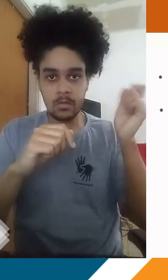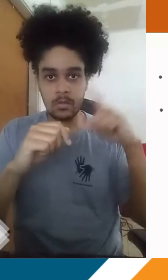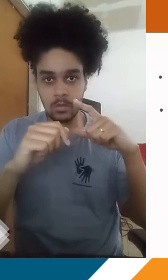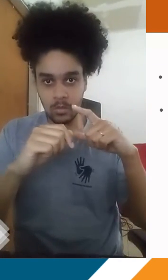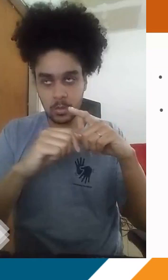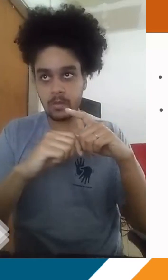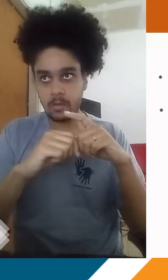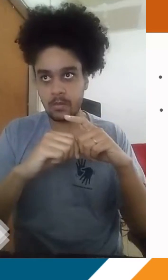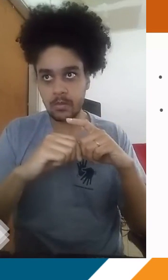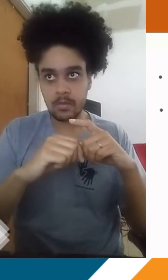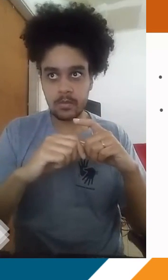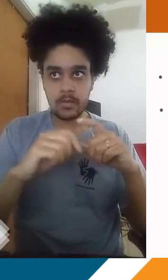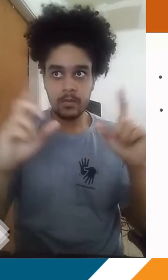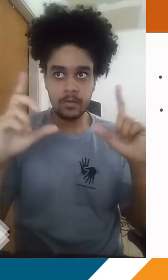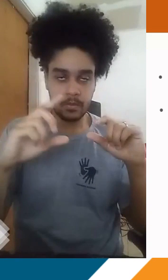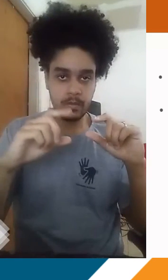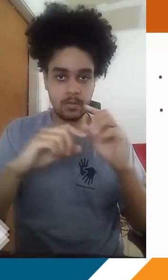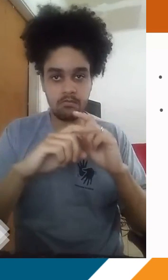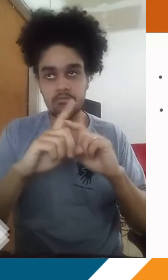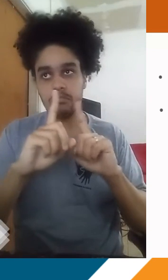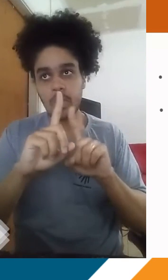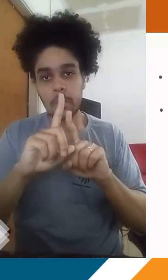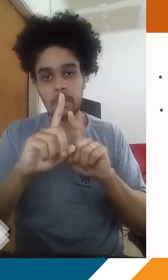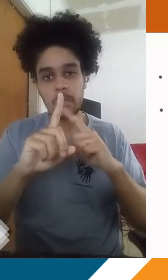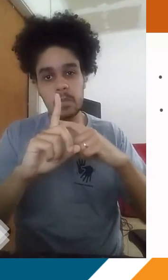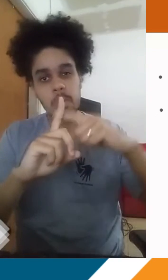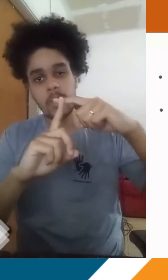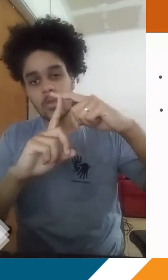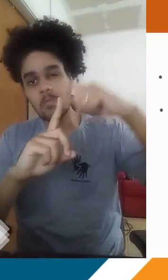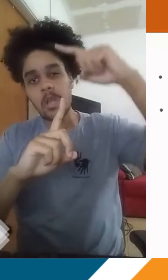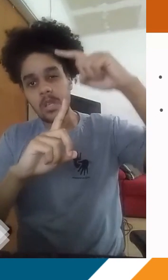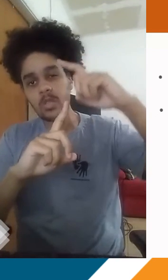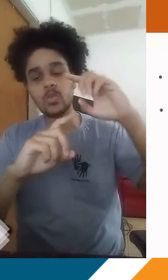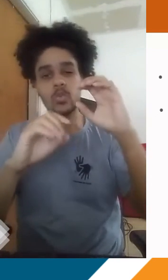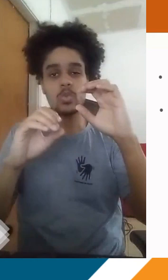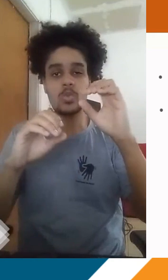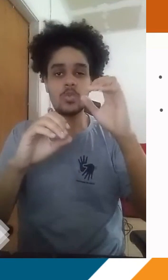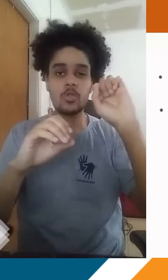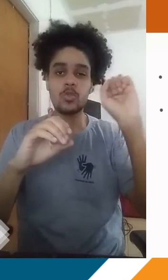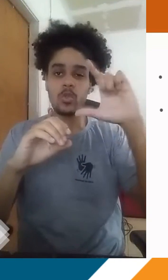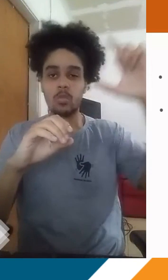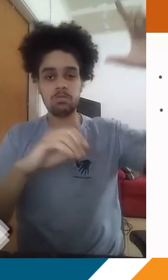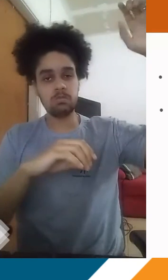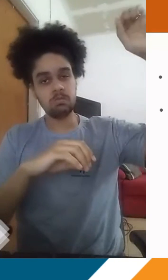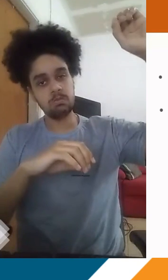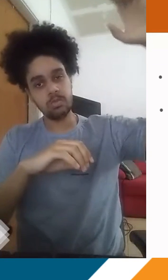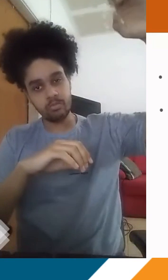A gente está menos suscetível a temperaturas mais elevadas, né? O sol está mais inclinado. A gente tem dias mais